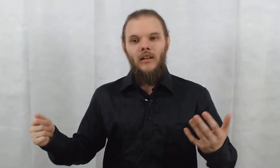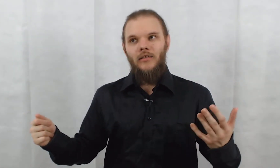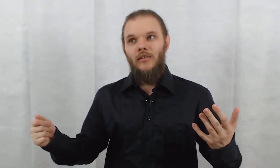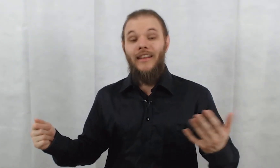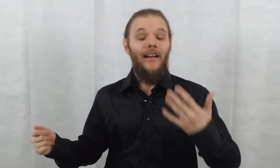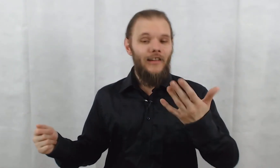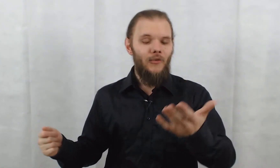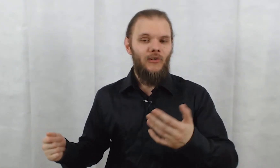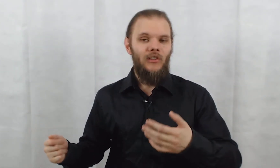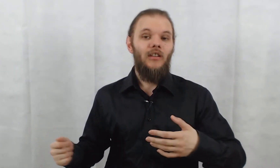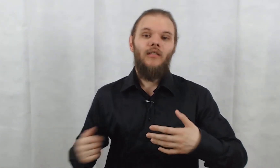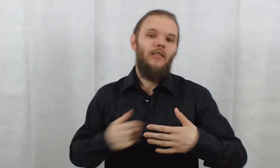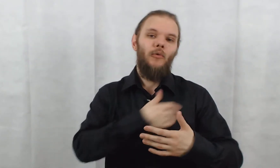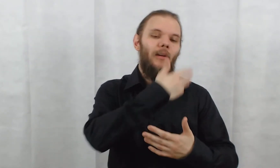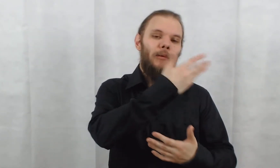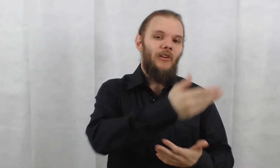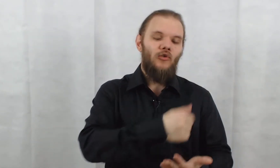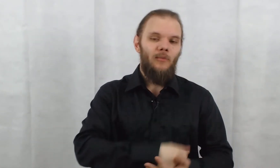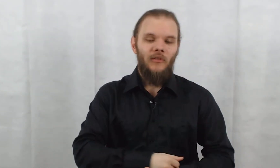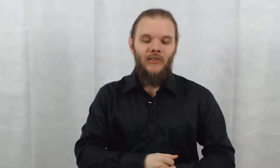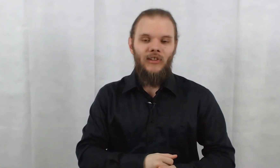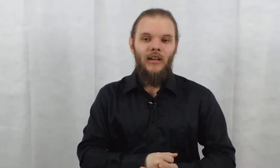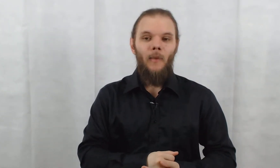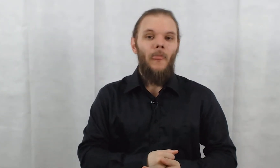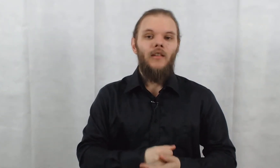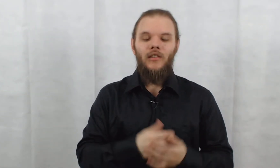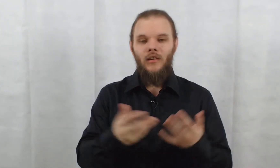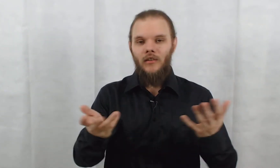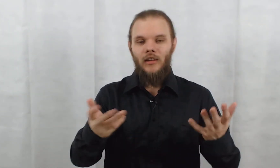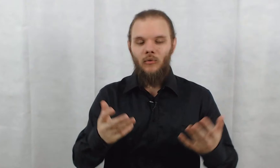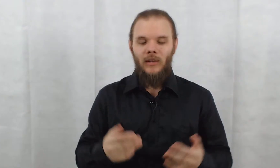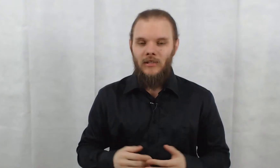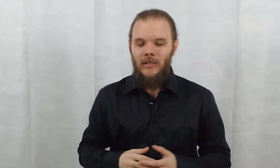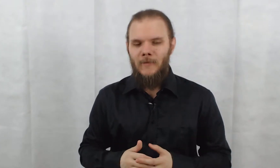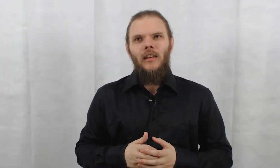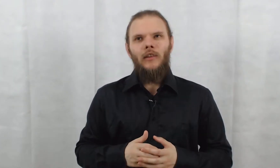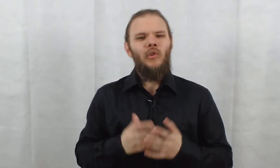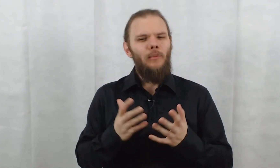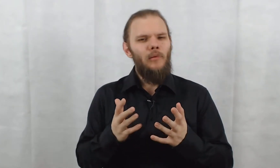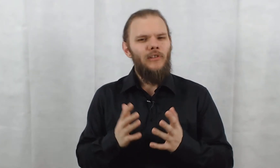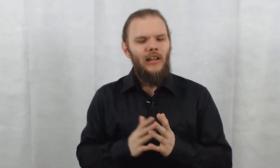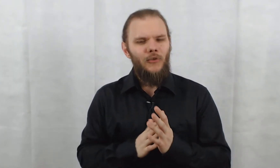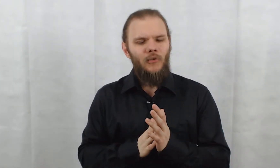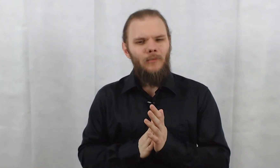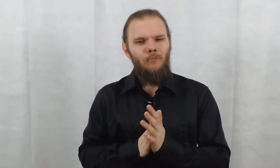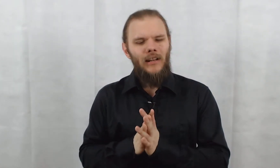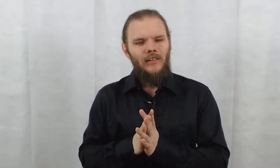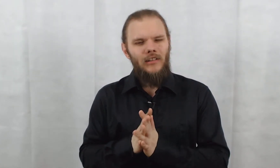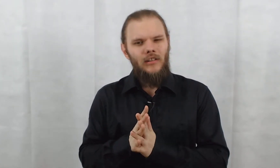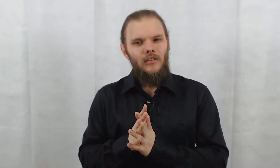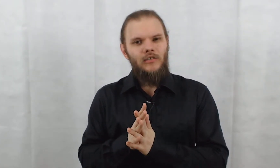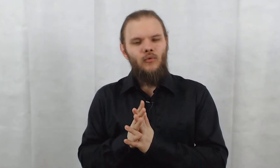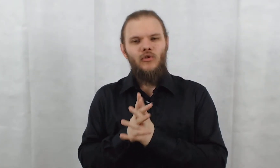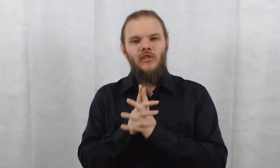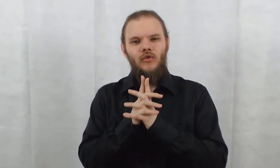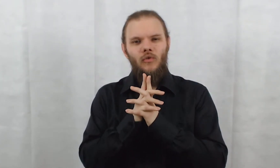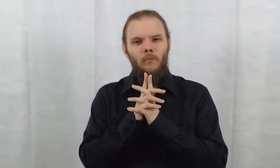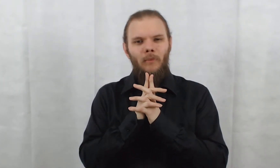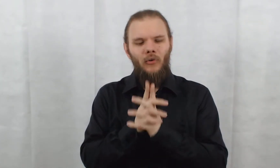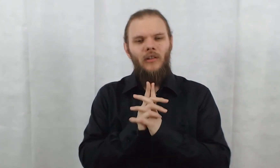Il y a Arlen aussi, qui est aussi un personnage complètement tertiaire, qui est contaminé. Il y un truc un peu bizarre sur la maladie, j'avoue que je ne pas sûr d'avoir